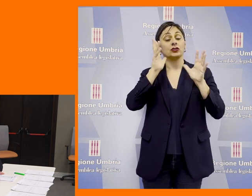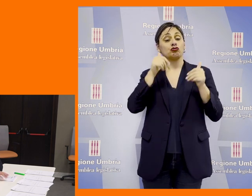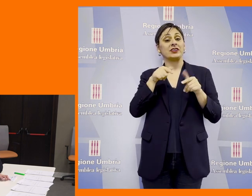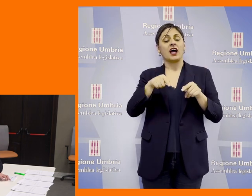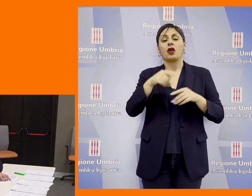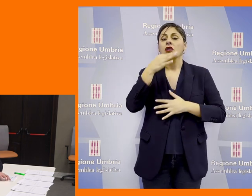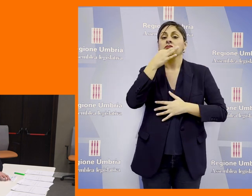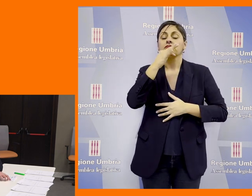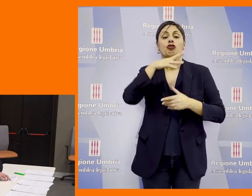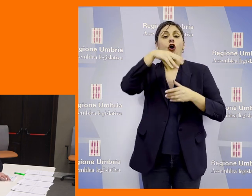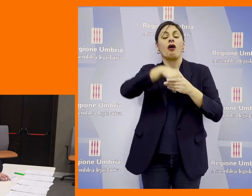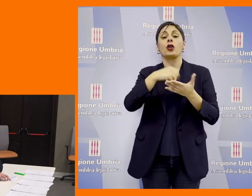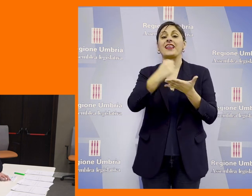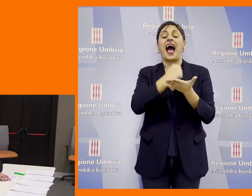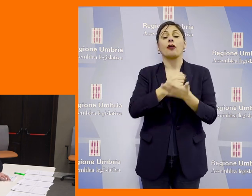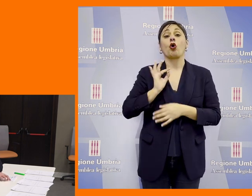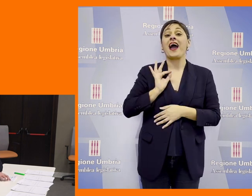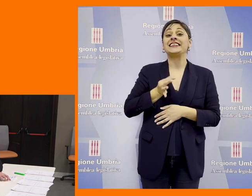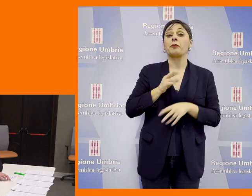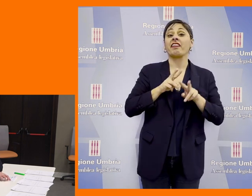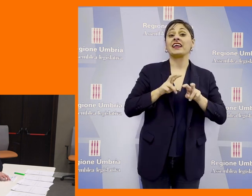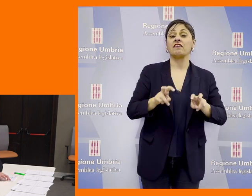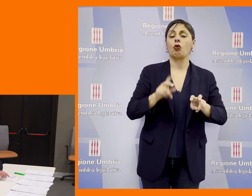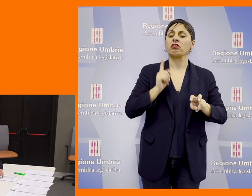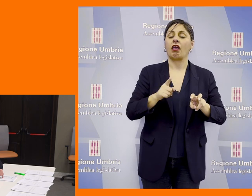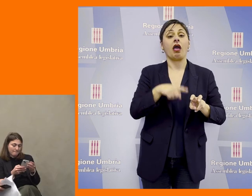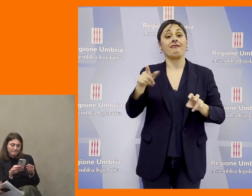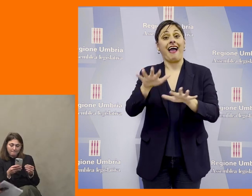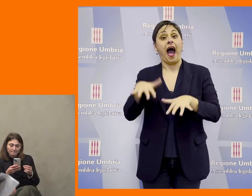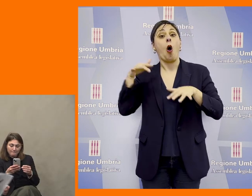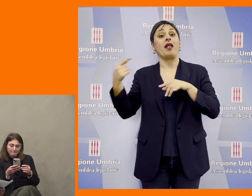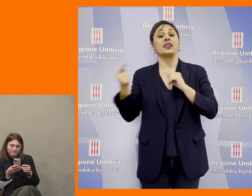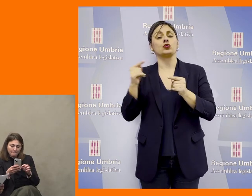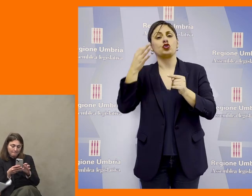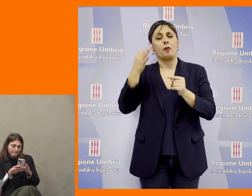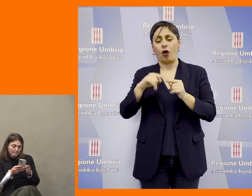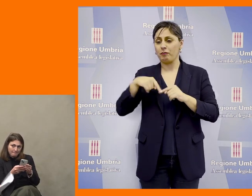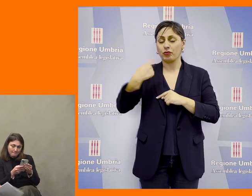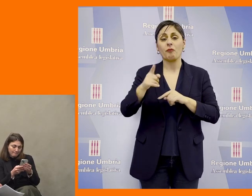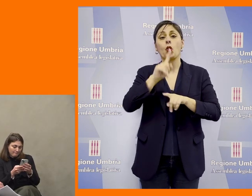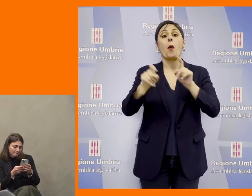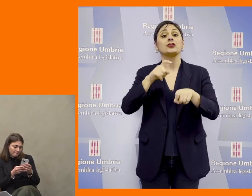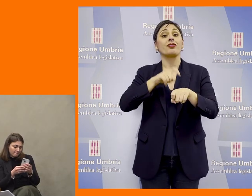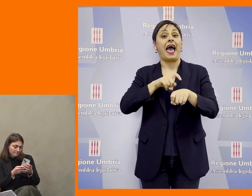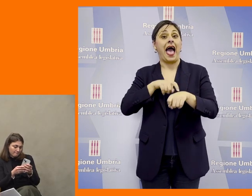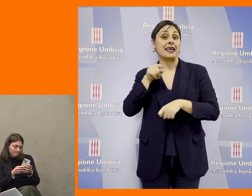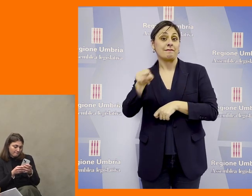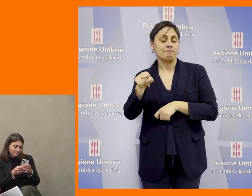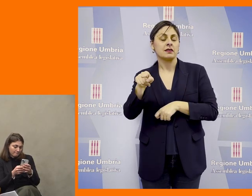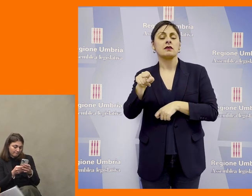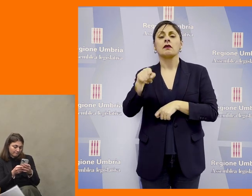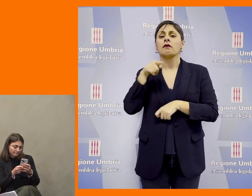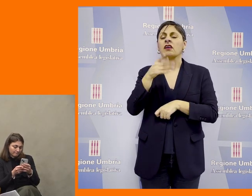Palazzo Cesaroni i contenuti di un atto ispettivo che sarà discusso in aula durante le sedute del Question Time